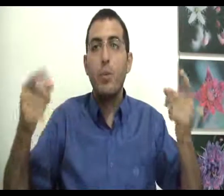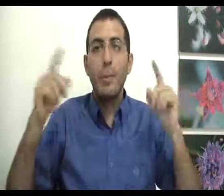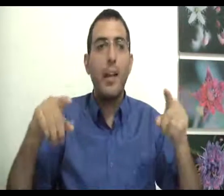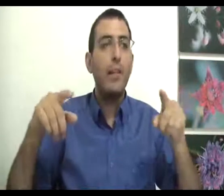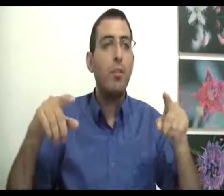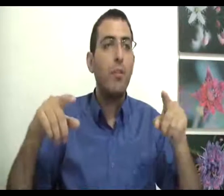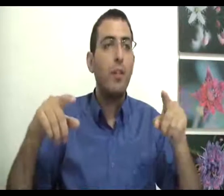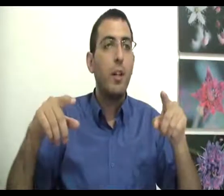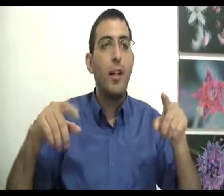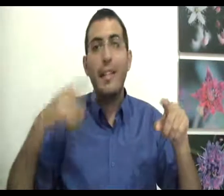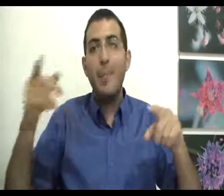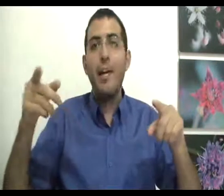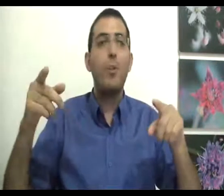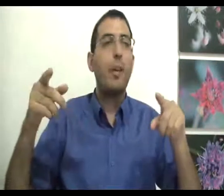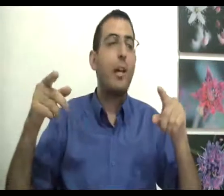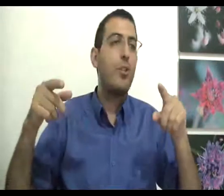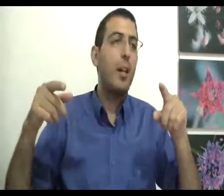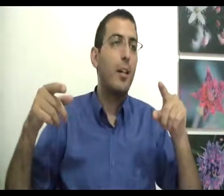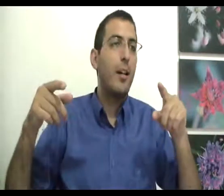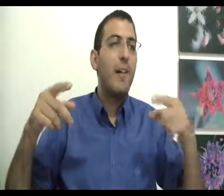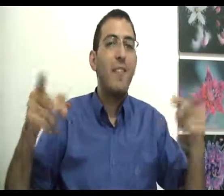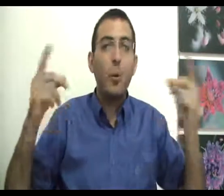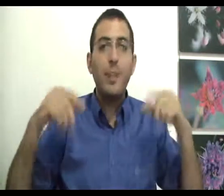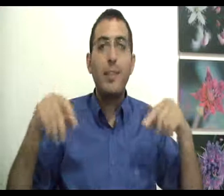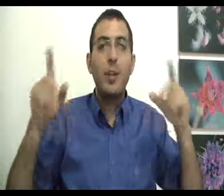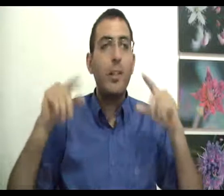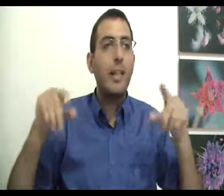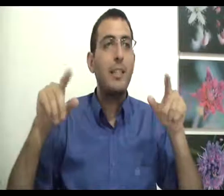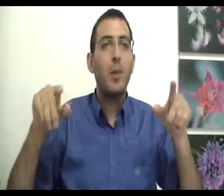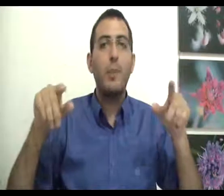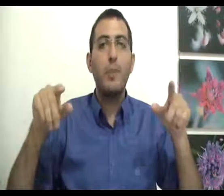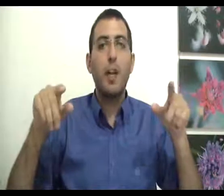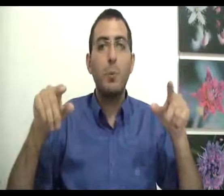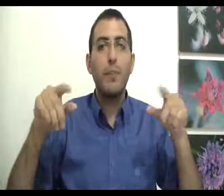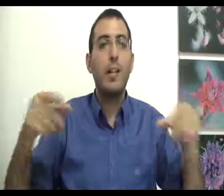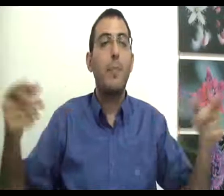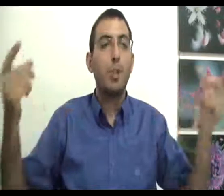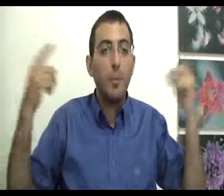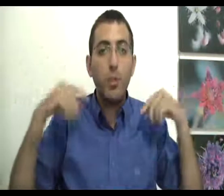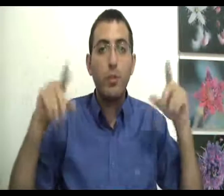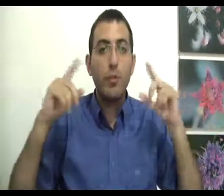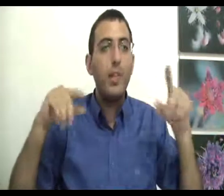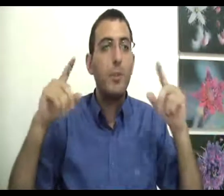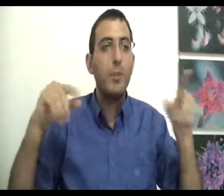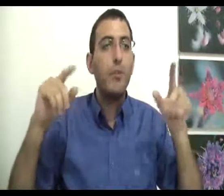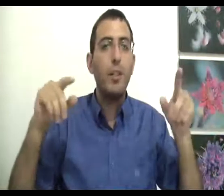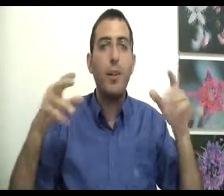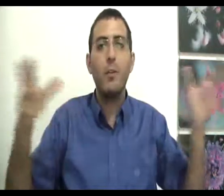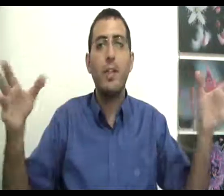תמיד הרגיש טוב גם כאשר הוא ירגיש רע והוא לא יצטרך לא להתעקש ולא להתפשר על שום דבר כי בשלמות הסופית בסופו של דבר לא צריך